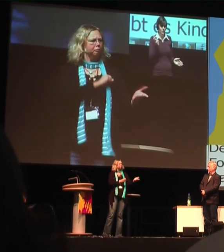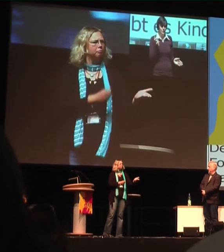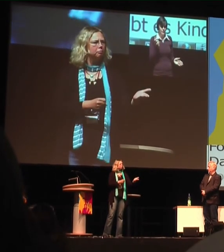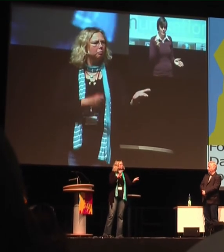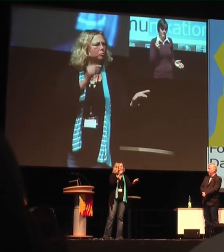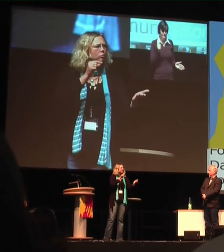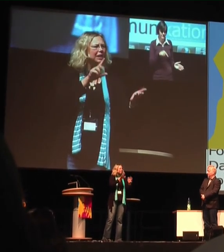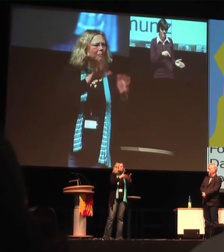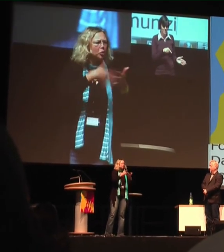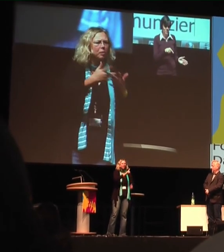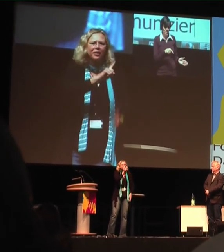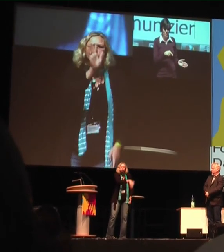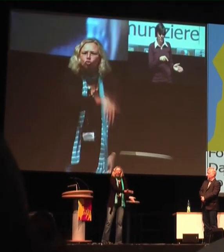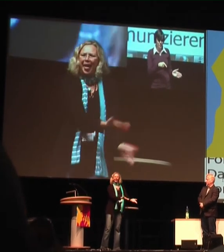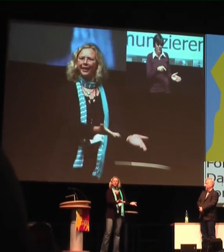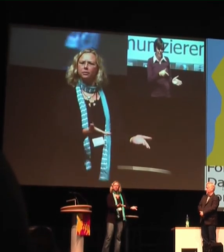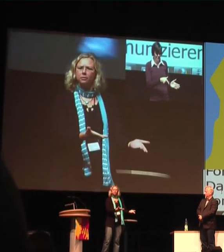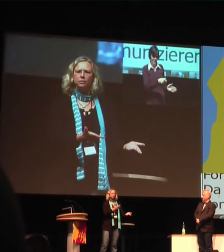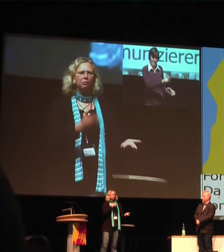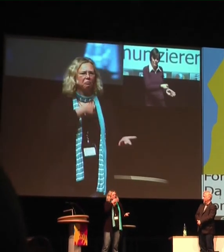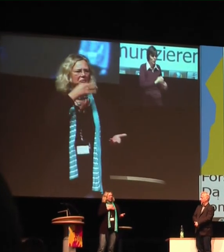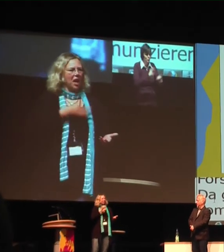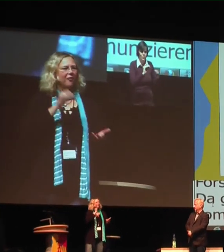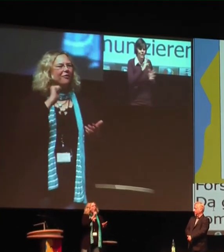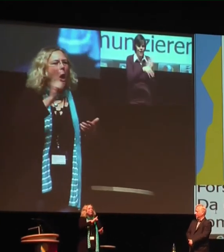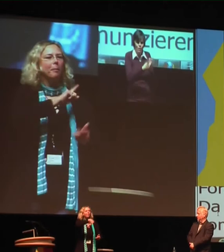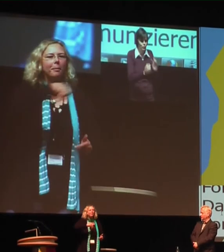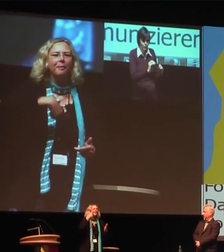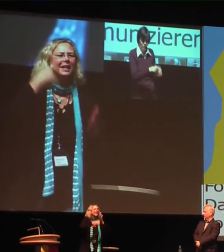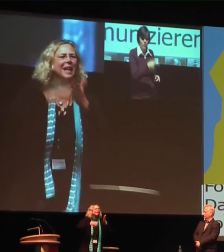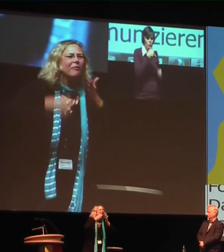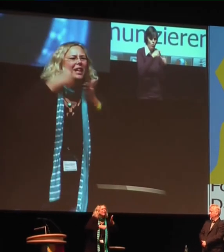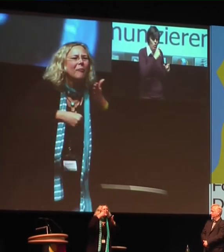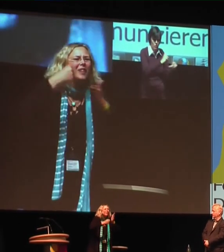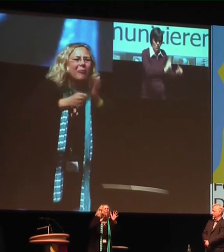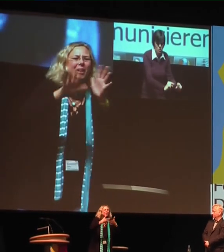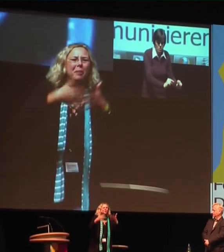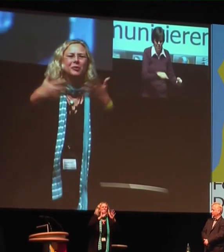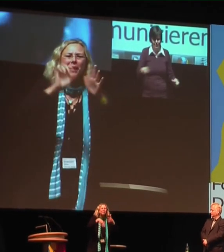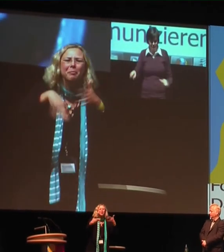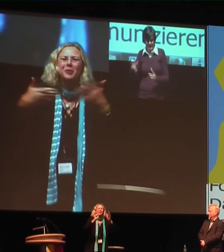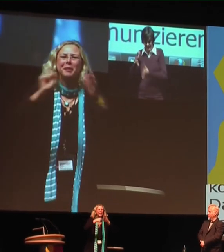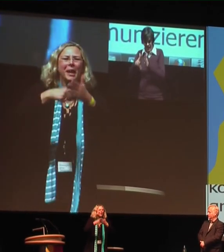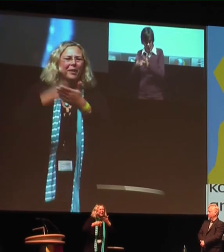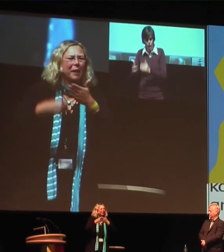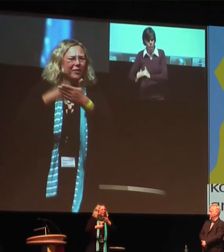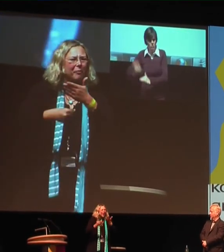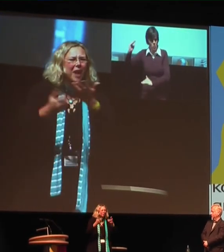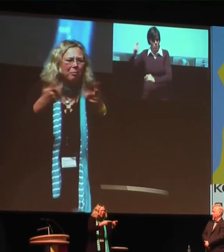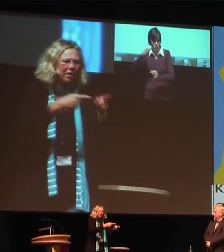das, muss ich sagen, zeigt ja, dass Gebärdensprache jetzt kein Teufelszeug ist. Und ich frage mich immer, warum wir eigentlich so